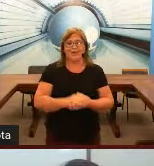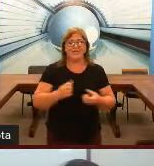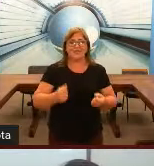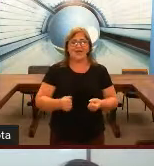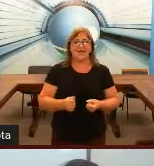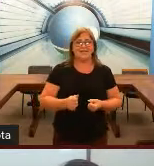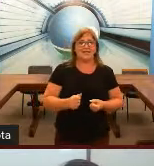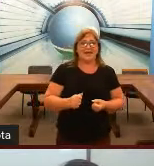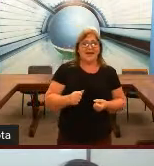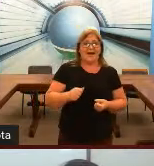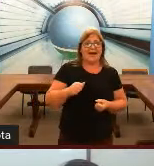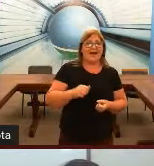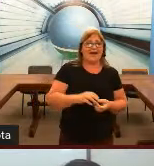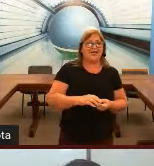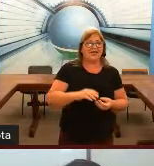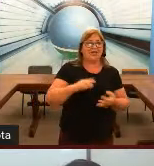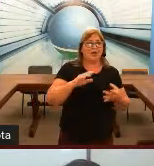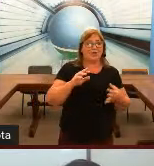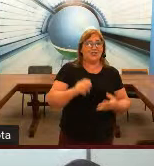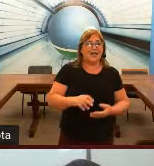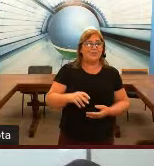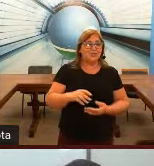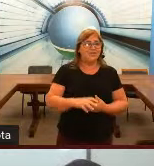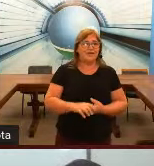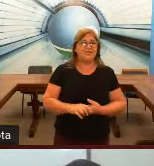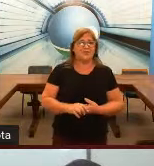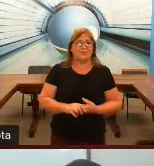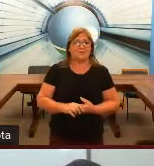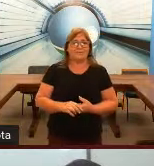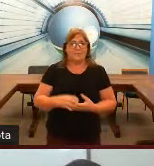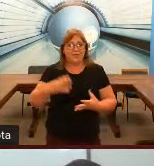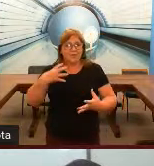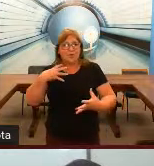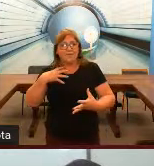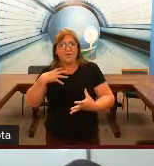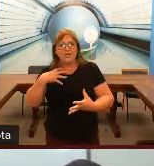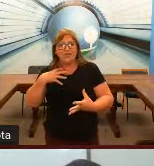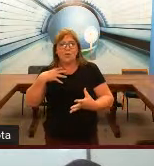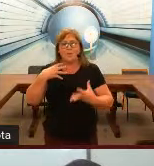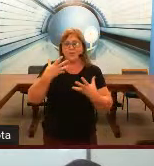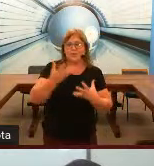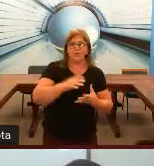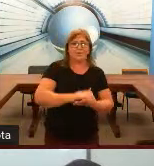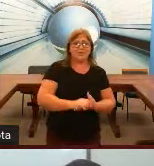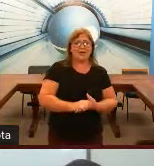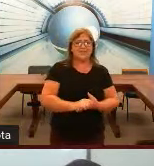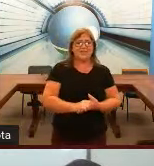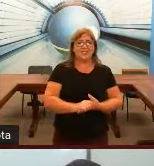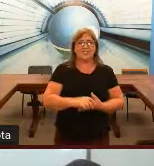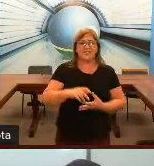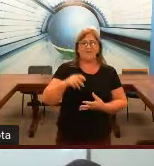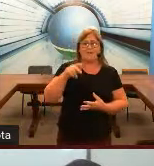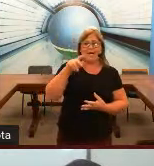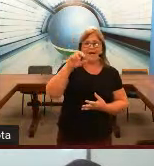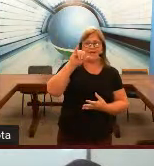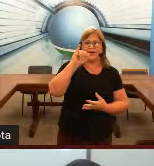Muitas vezes a datilologia ela é muito difícil tanto para o ouvinte como para o surdo. Então, às vezes a gente escreve uma palavra